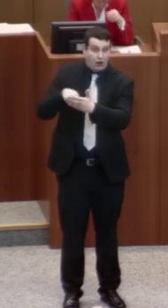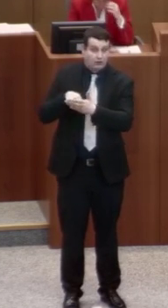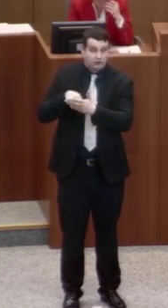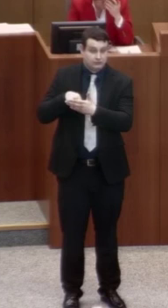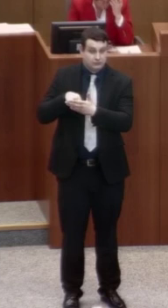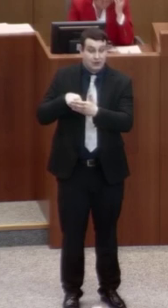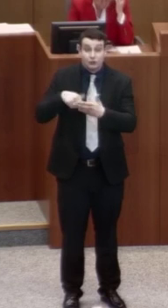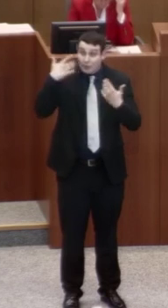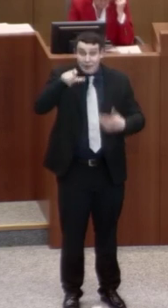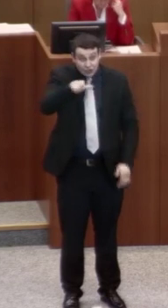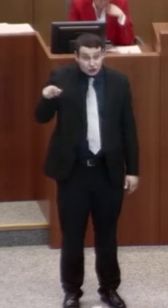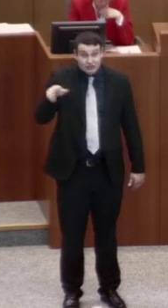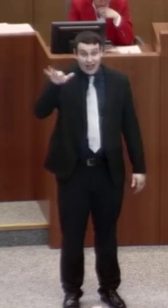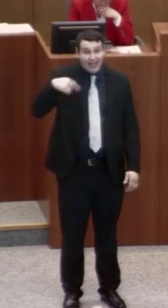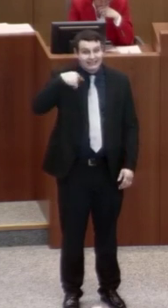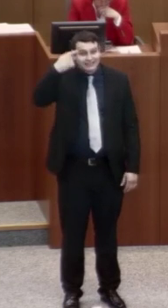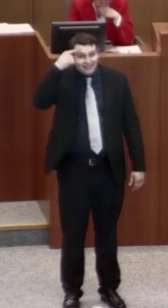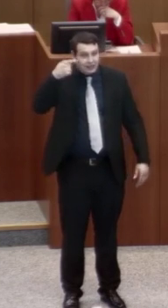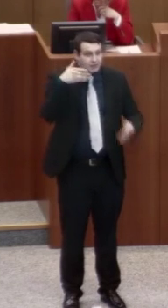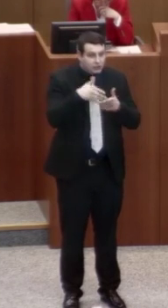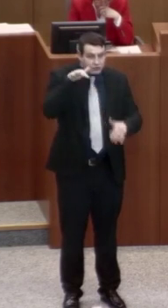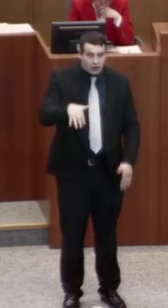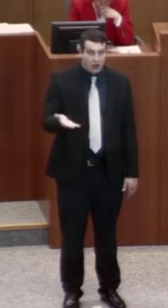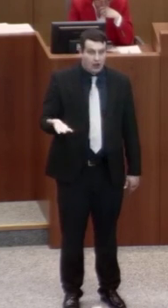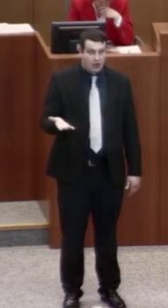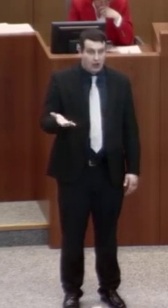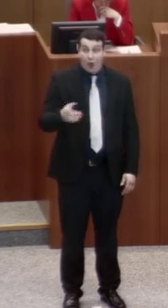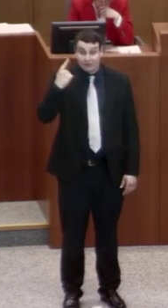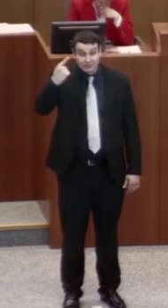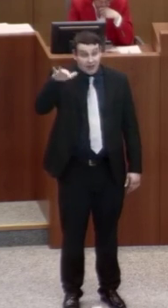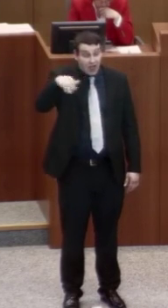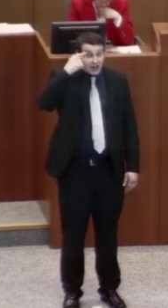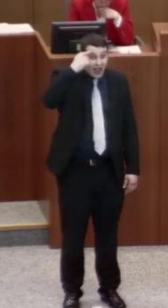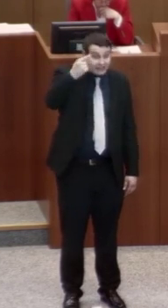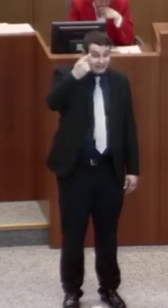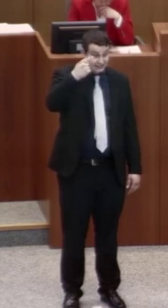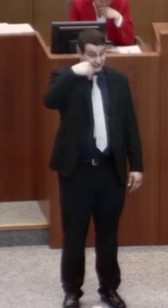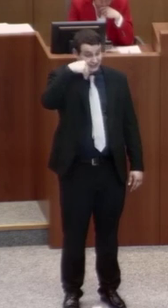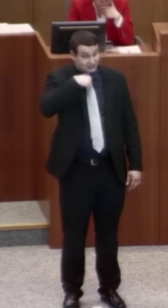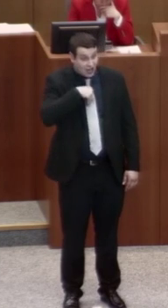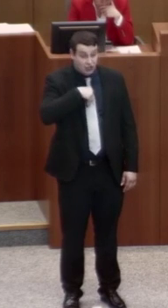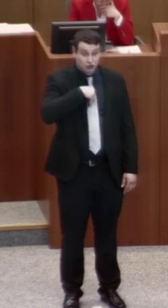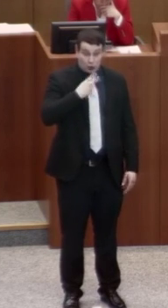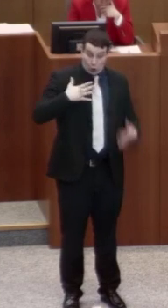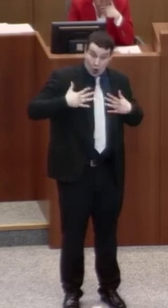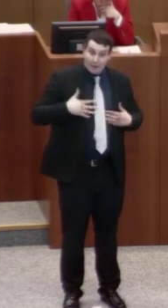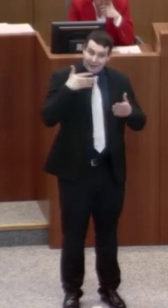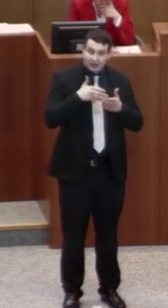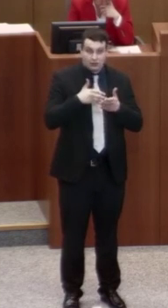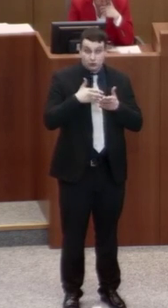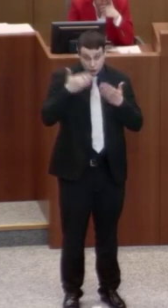Menschen mit einer Sinnesbeeinträchtigung, Menschen mit einer geistigen, seelischen oder körperlichen Beeinträchtigung.